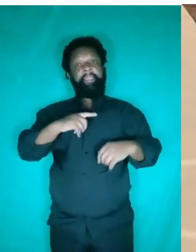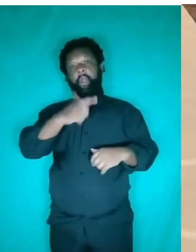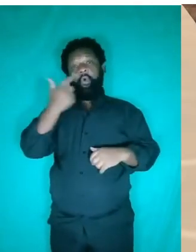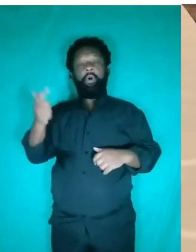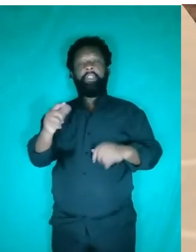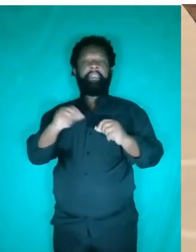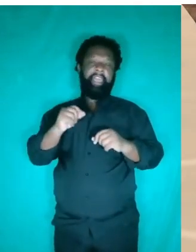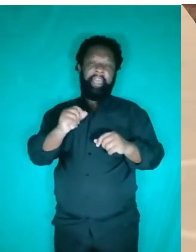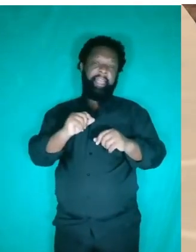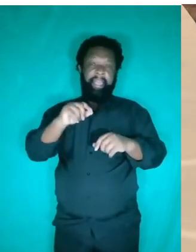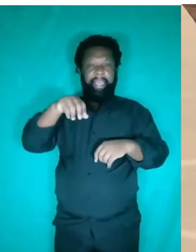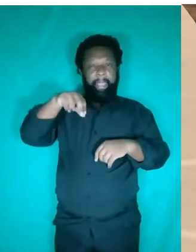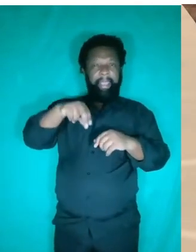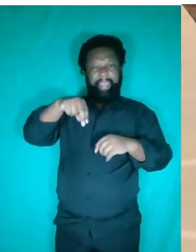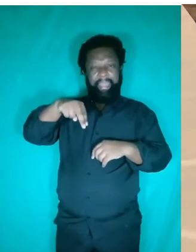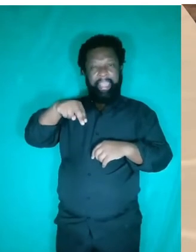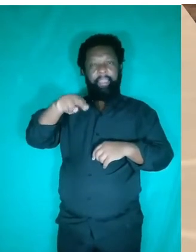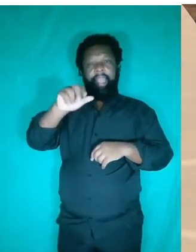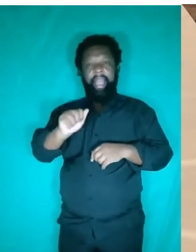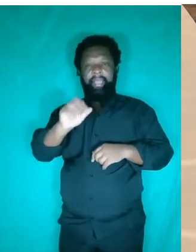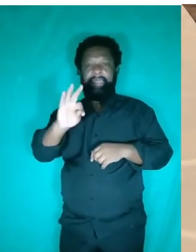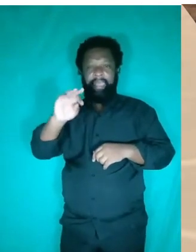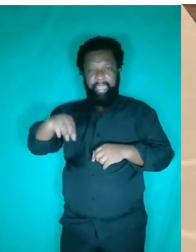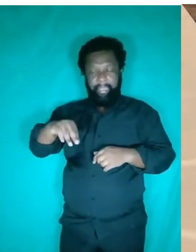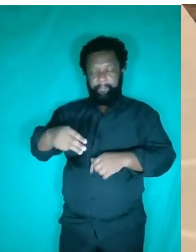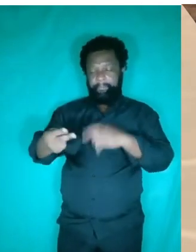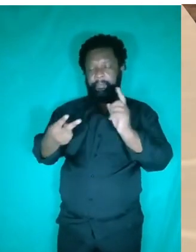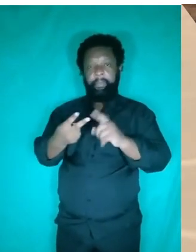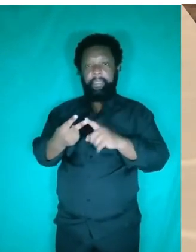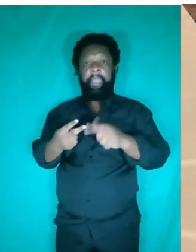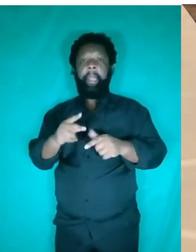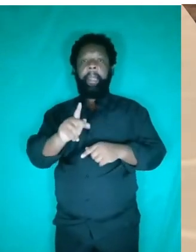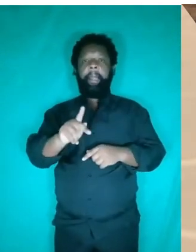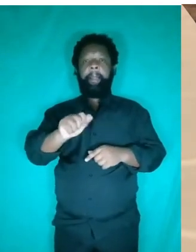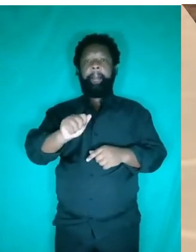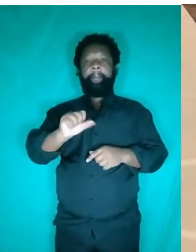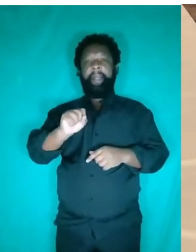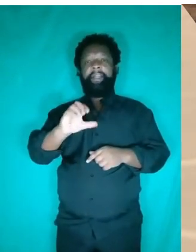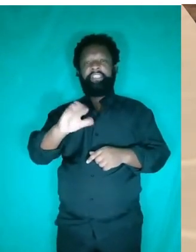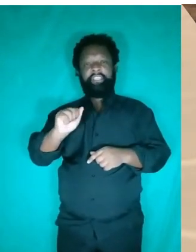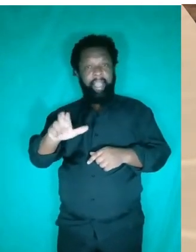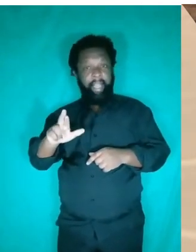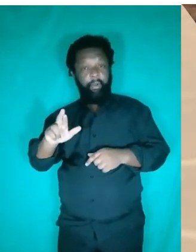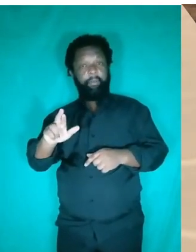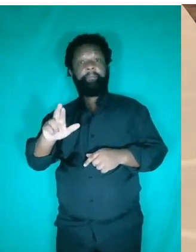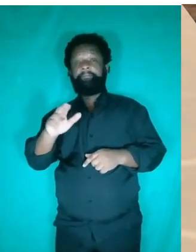unidade, anel do newton por metro quadrado, que é o ATM e o Pascal. Aqui você tem uma relação onde você pode fazer essa transformação.